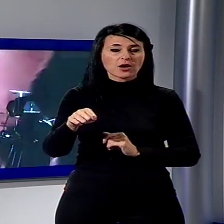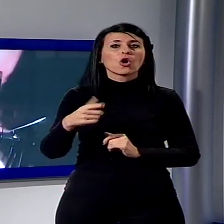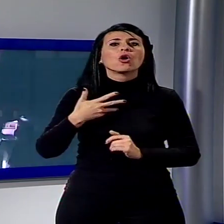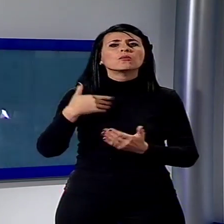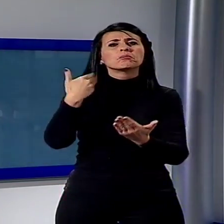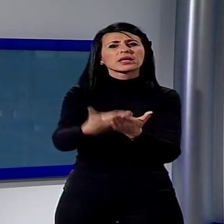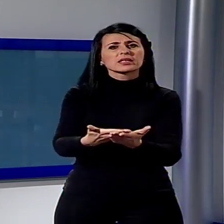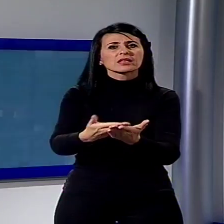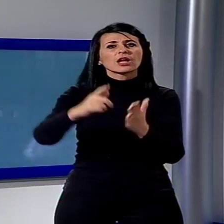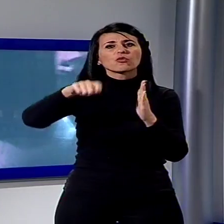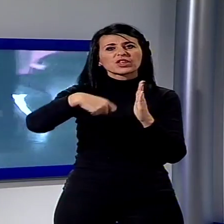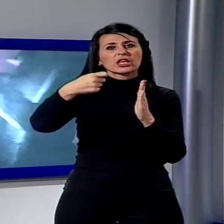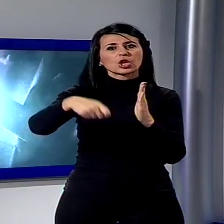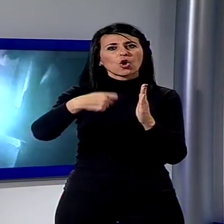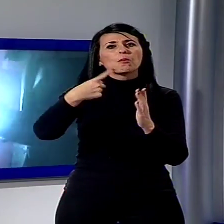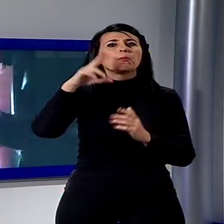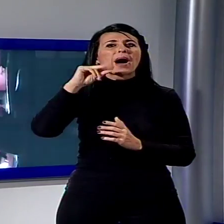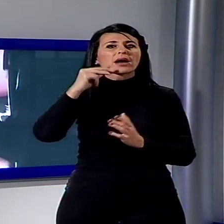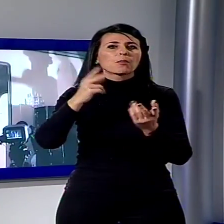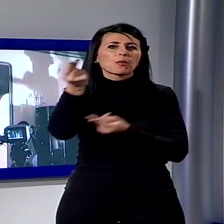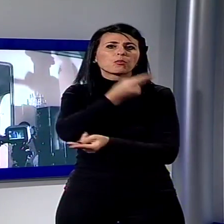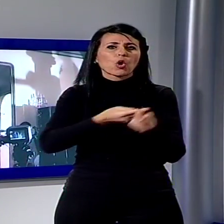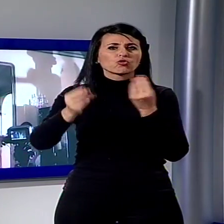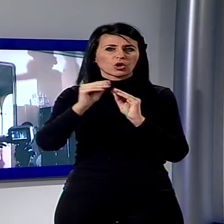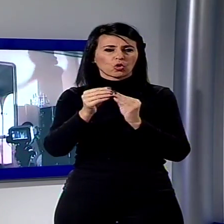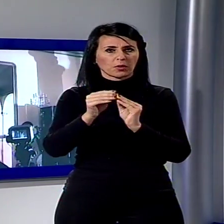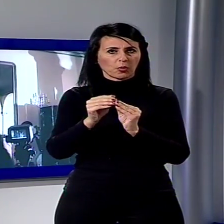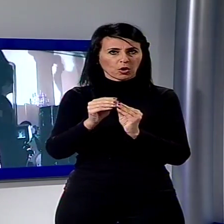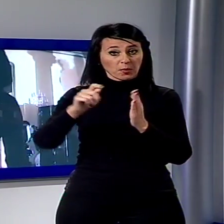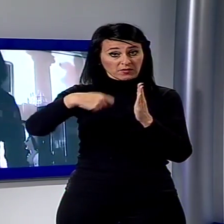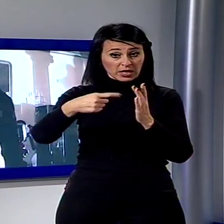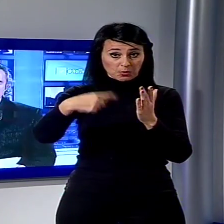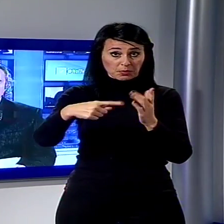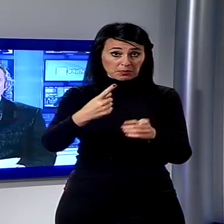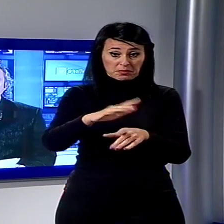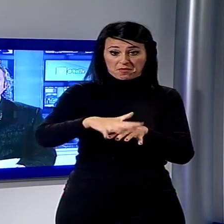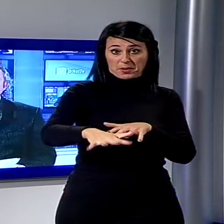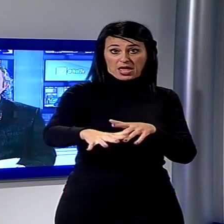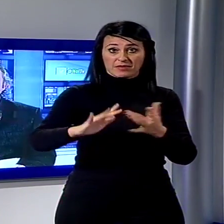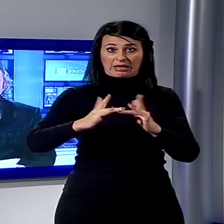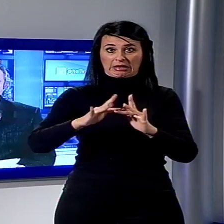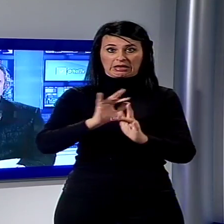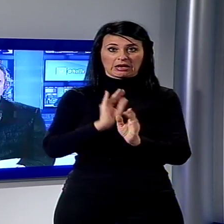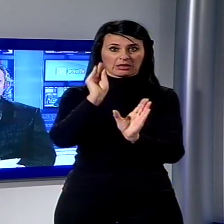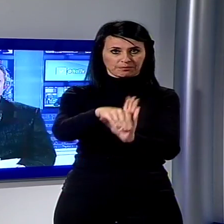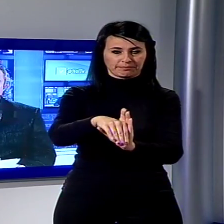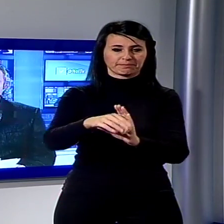raccontata l'attività del progetto e che presto sarà diffuso su internet. Parliamo anche di spettacolo, di musica.